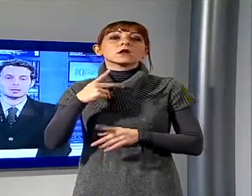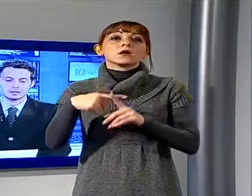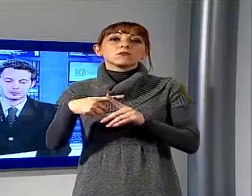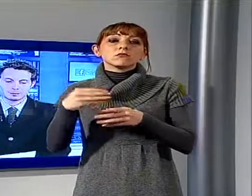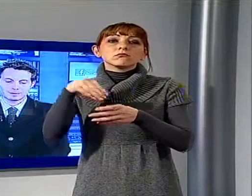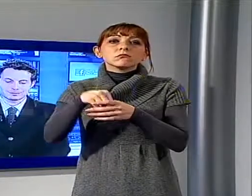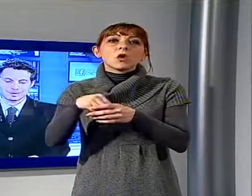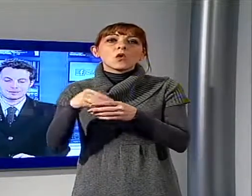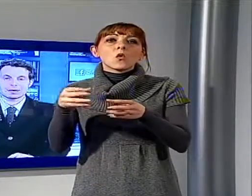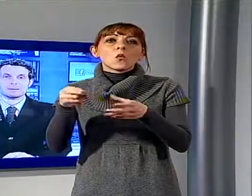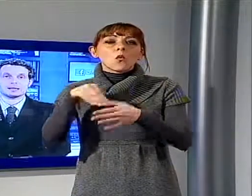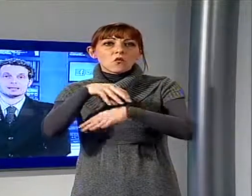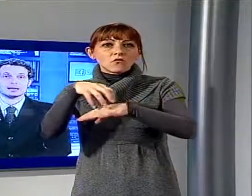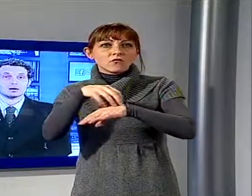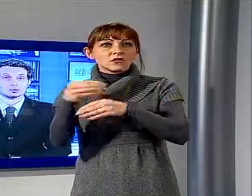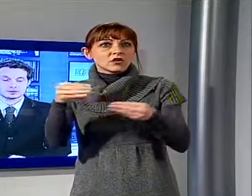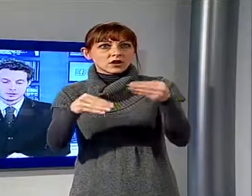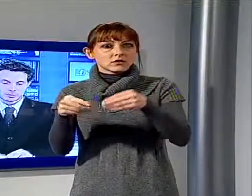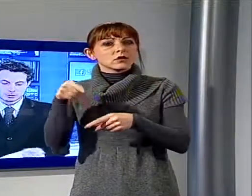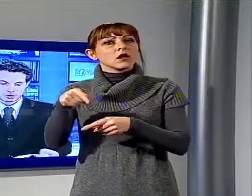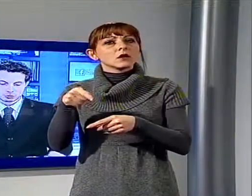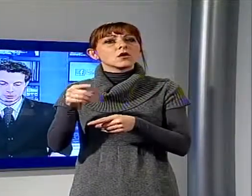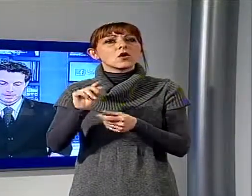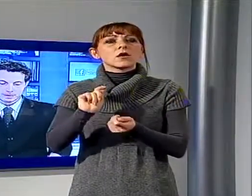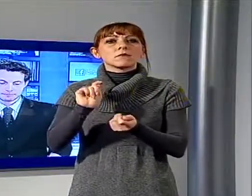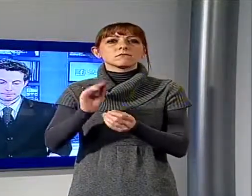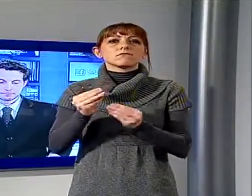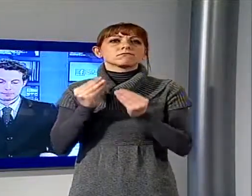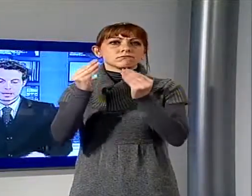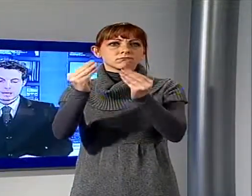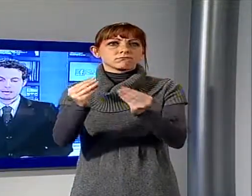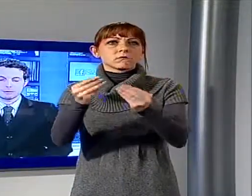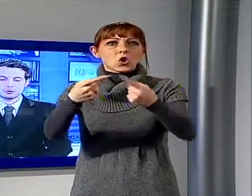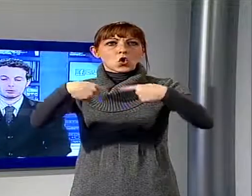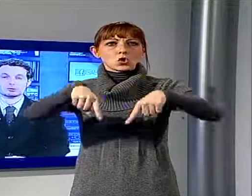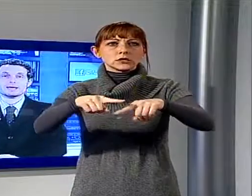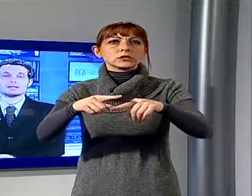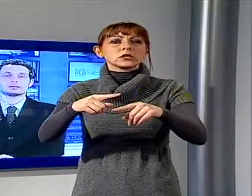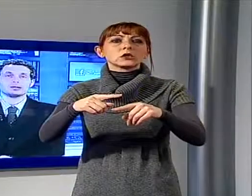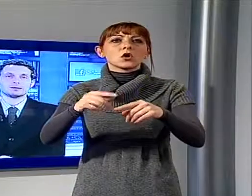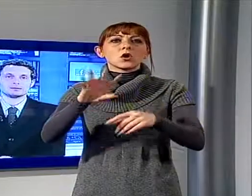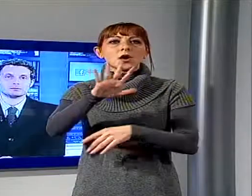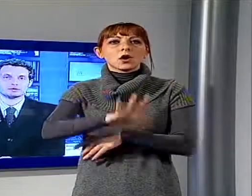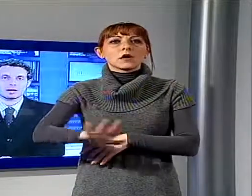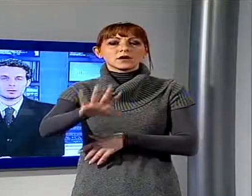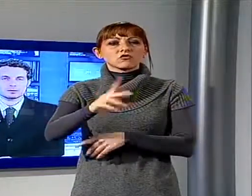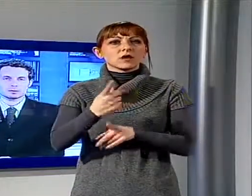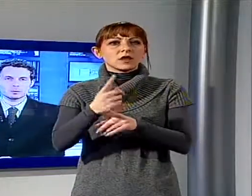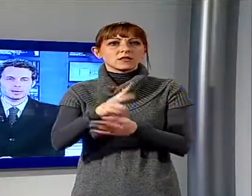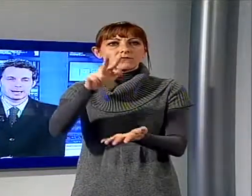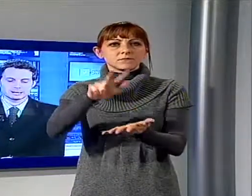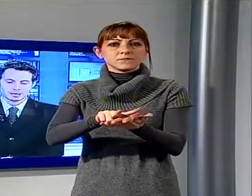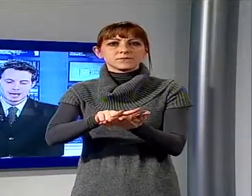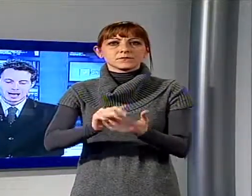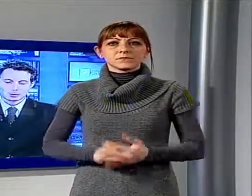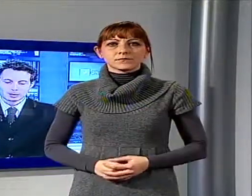testo adesso passa all'esame del Consiglio regionale. Parliamo di un evento che si svolgerà questo